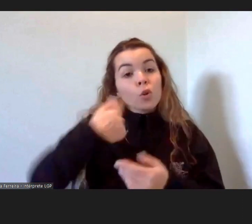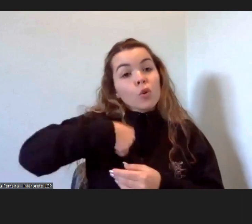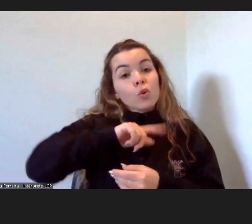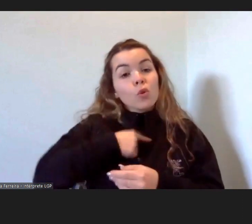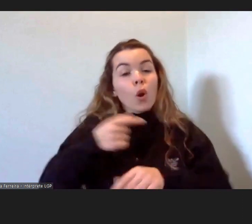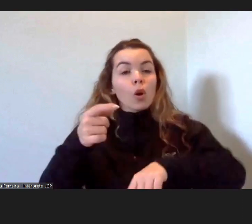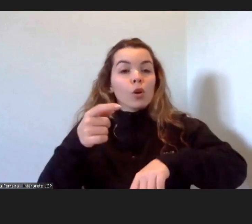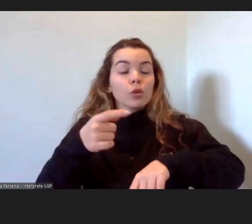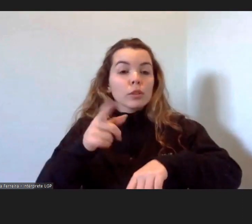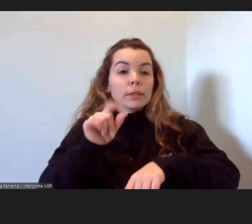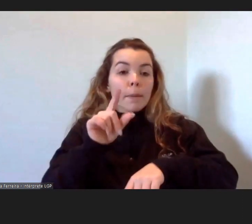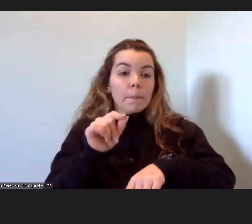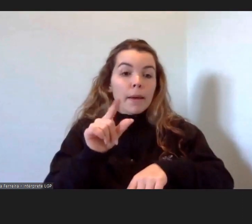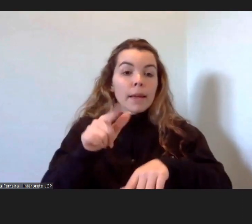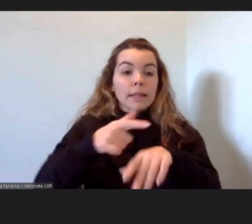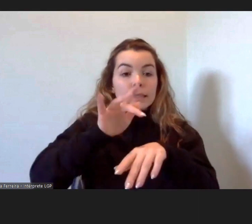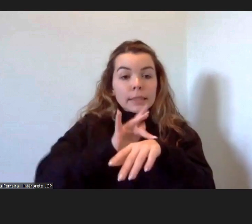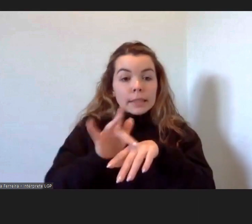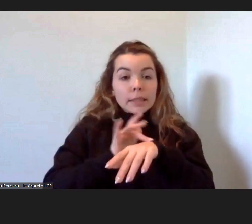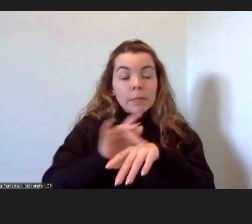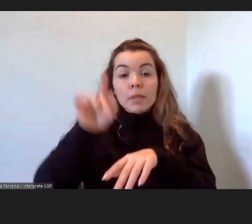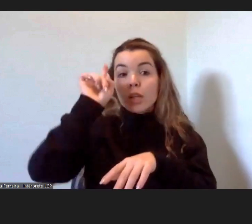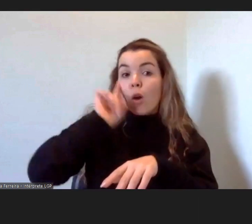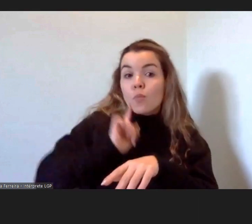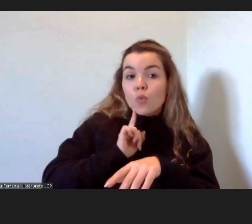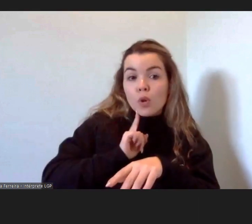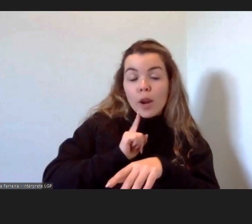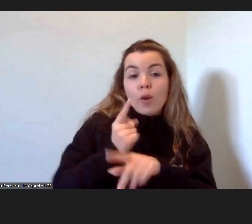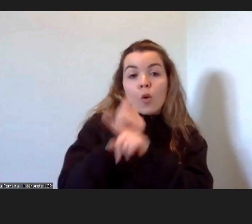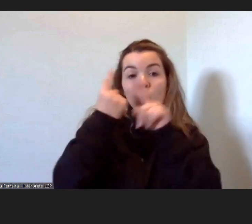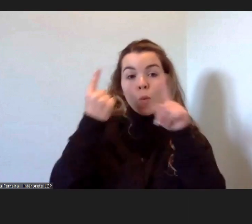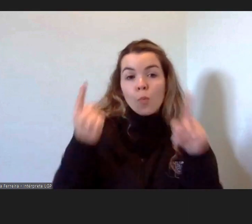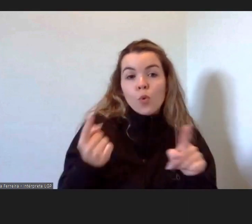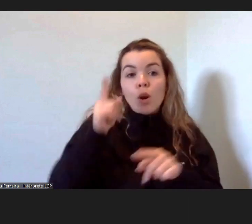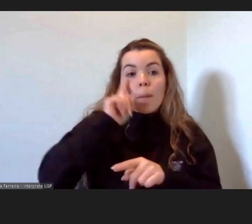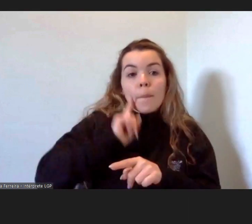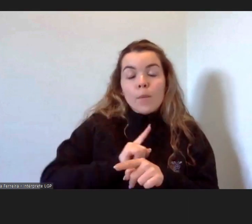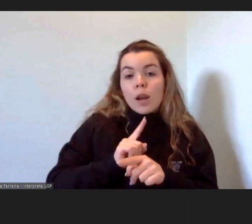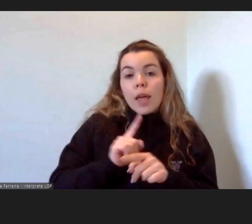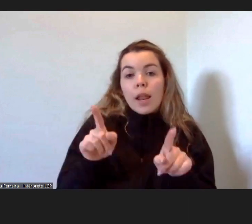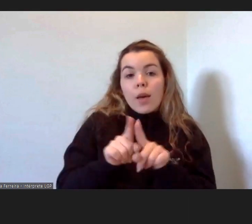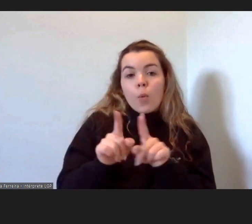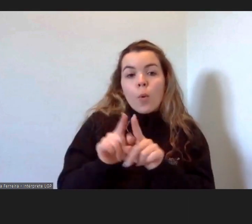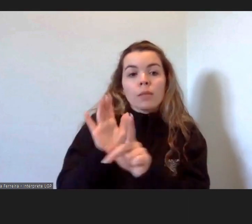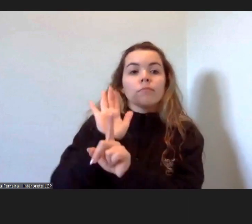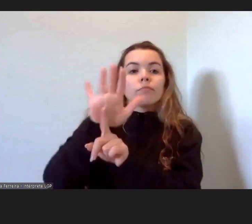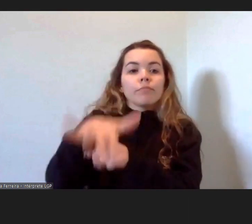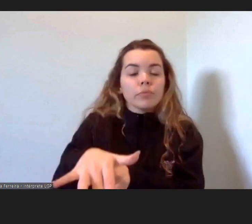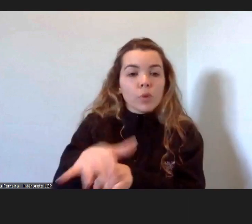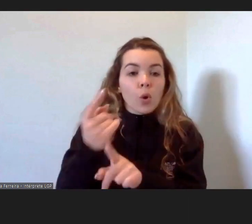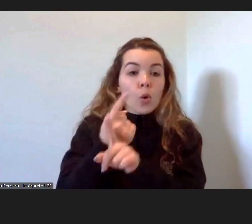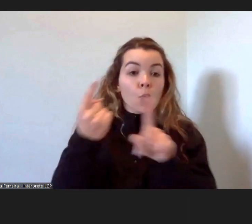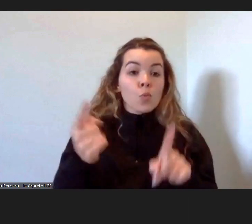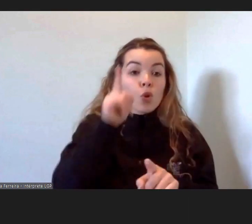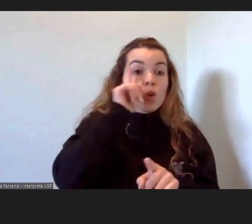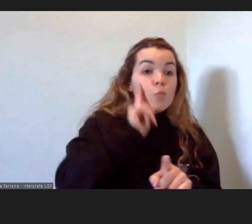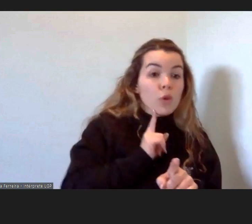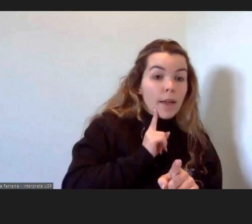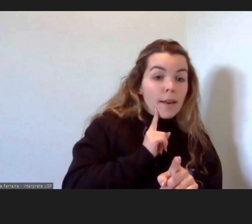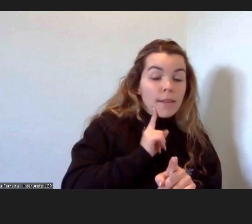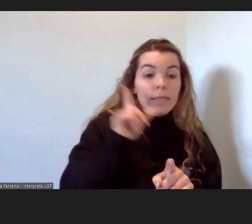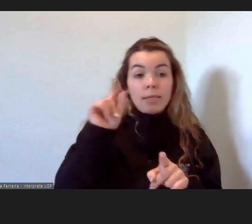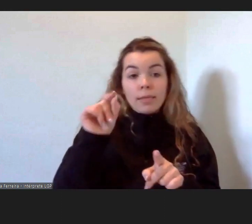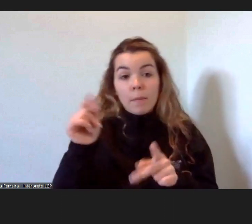vez que sabemos que as mulheres têm uma dupla discriminação, pelo fato de ser mulher, de alguma forma, e pelo fato de ser imigrante, o que